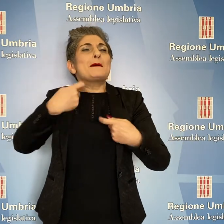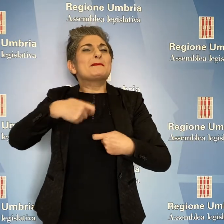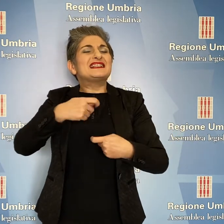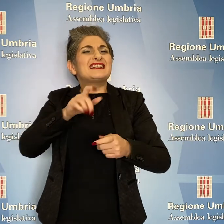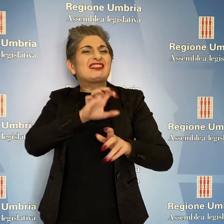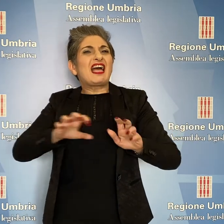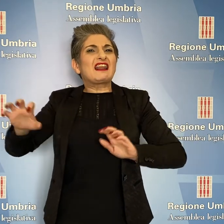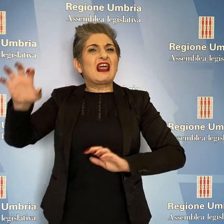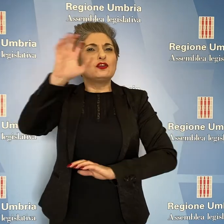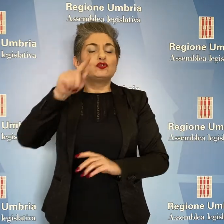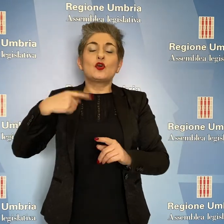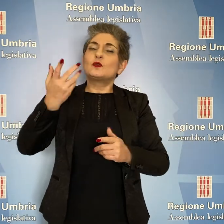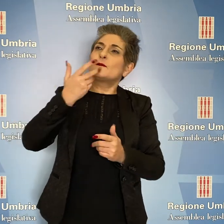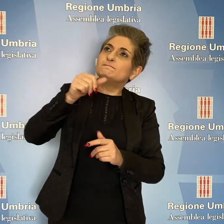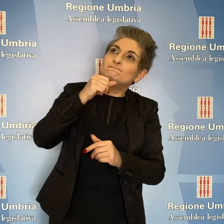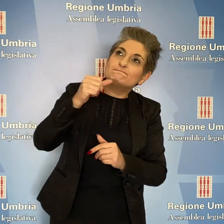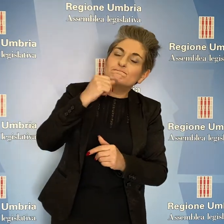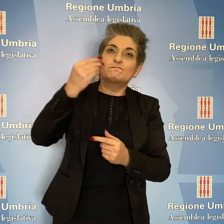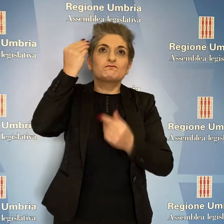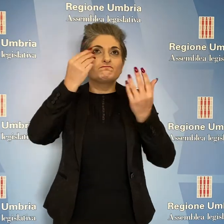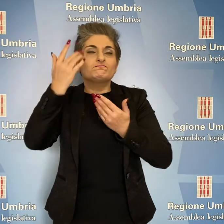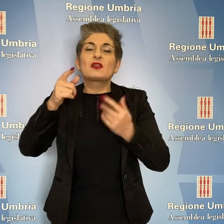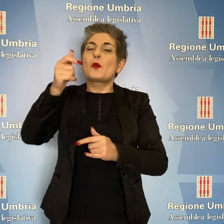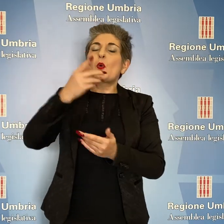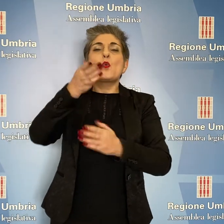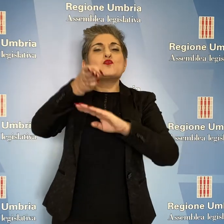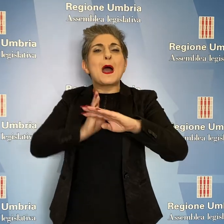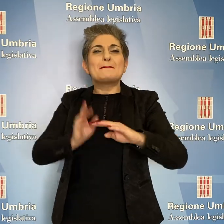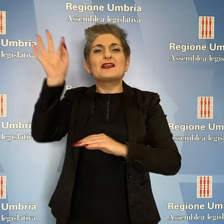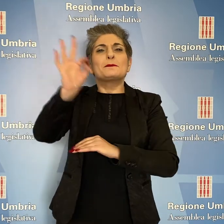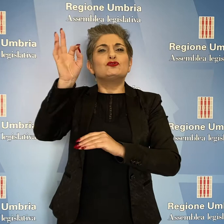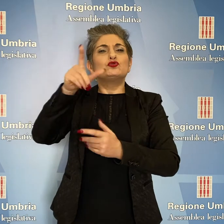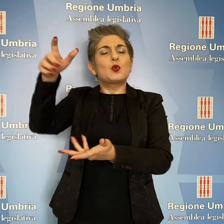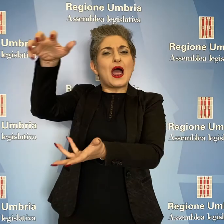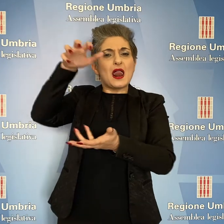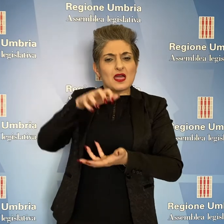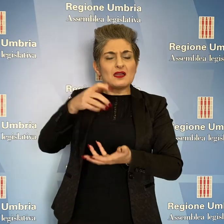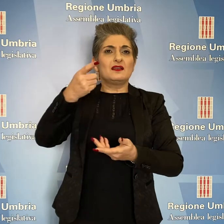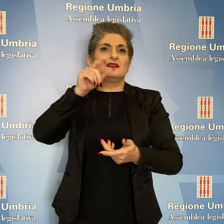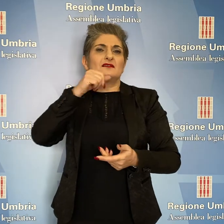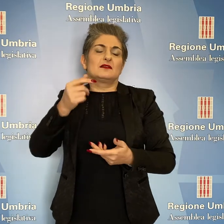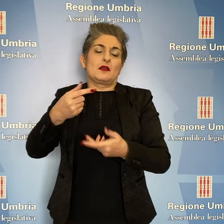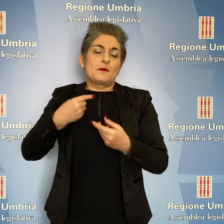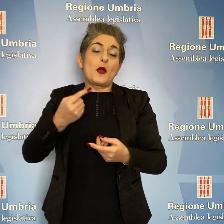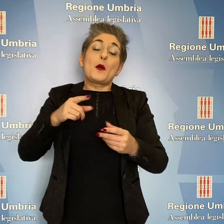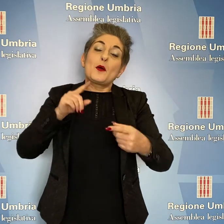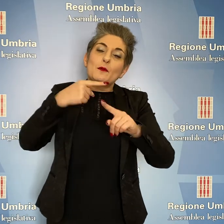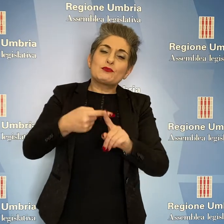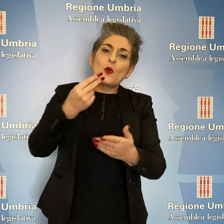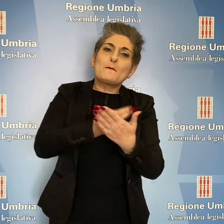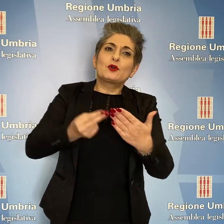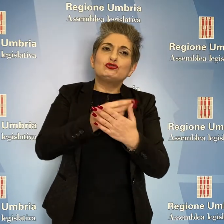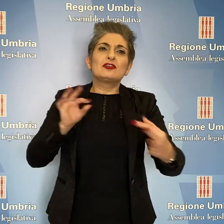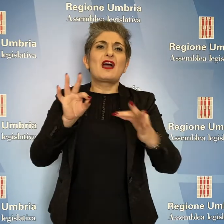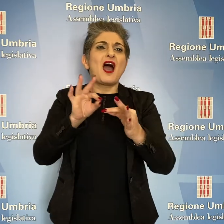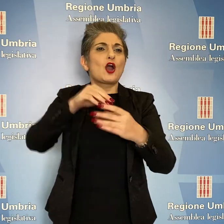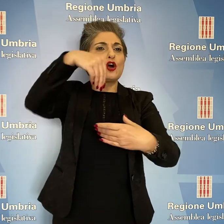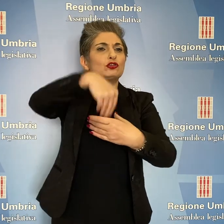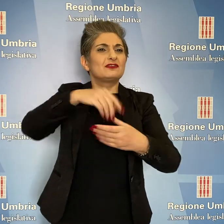presidenti delle regioni ritengono utile che una parte delle risorse sia loro affidata e poi vi siano progetti in accordo con quanto viene